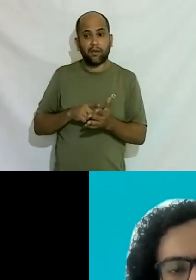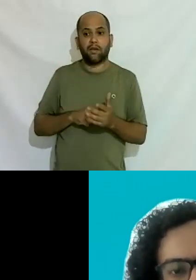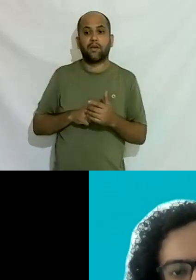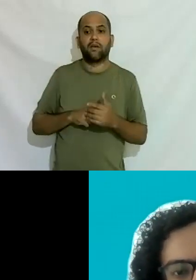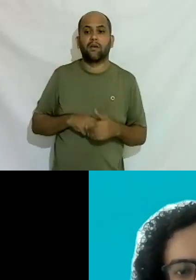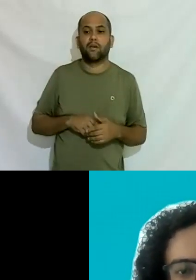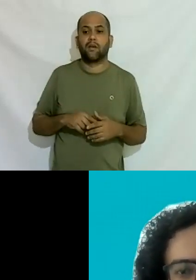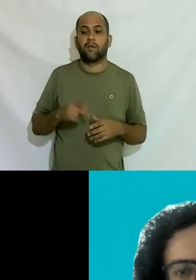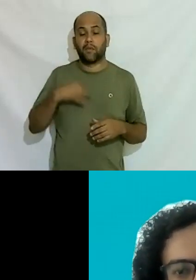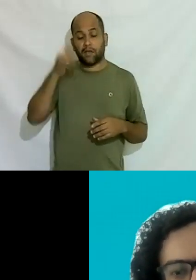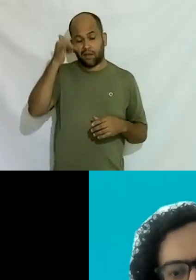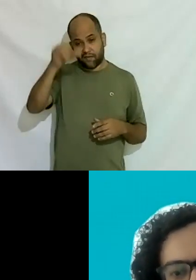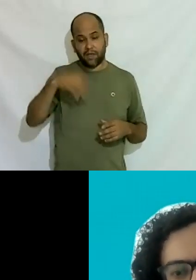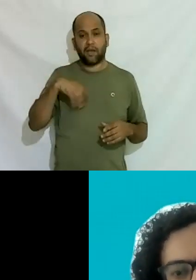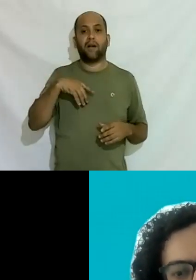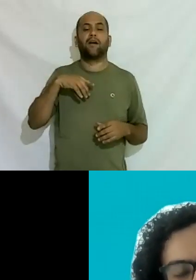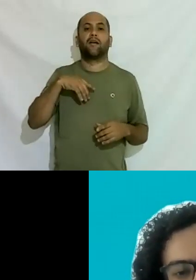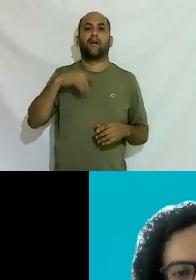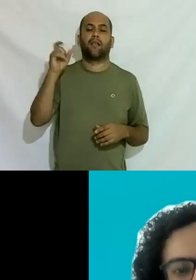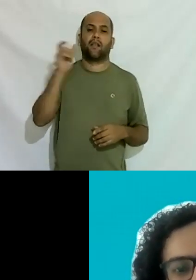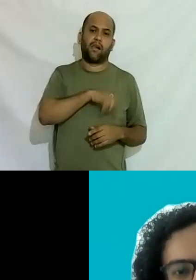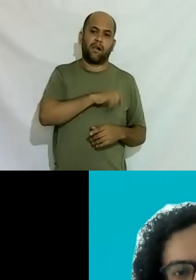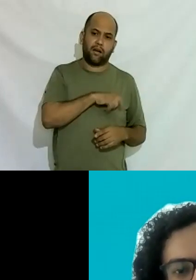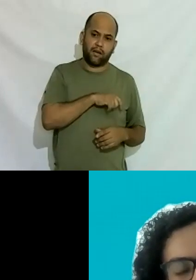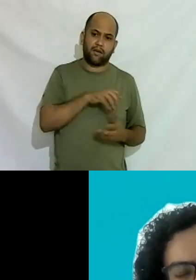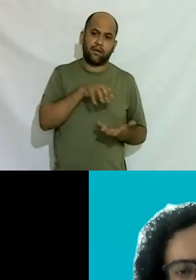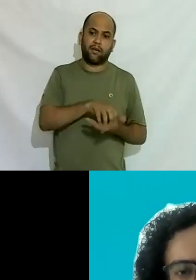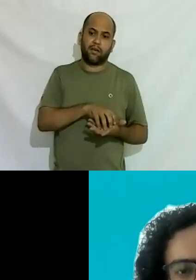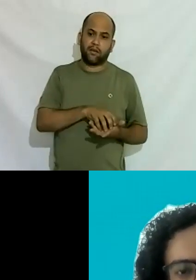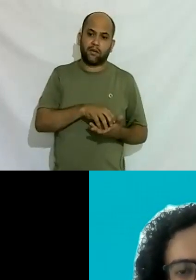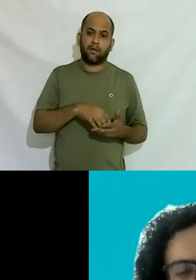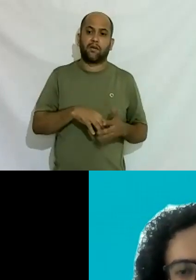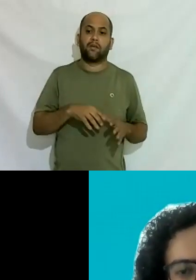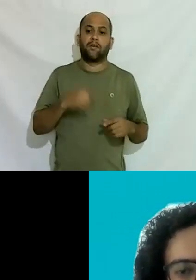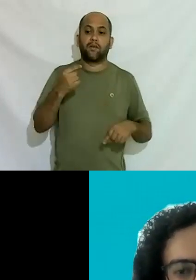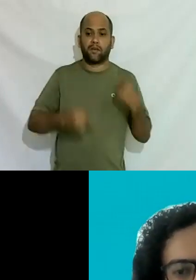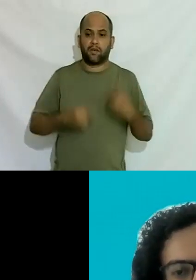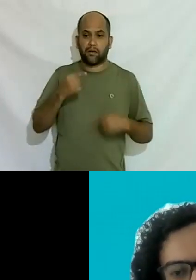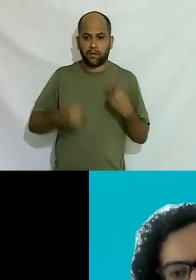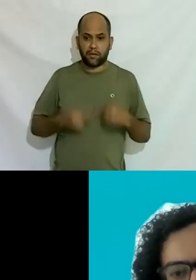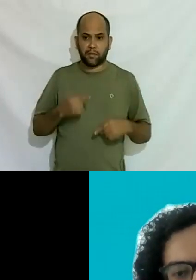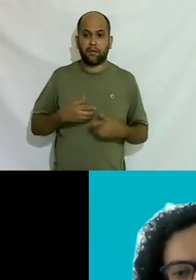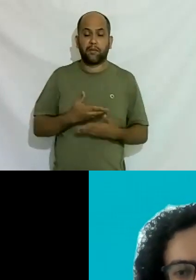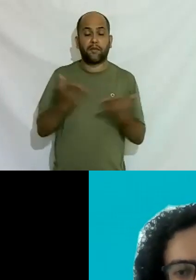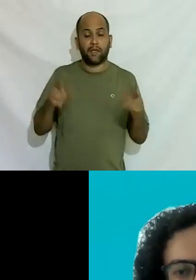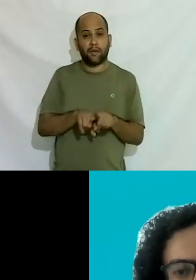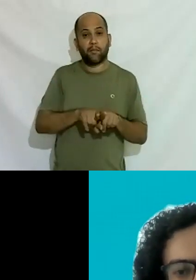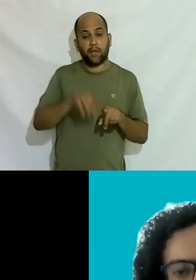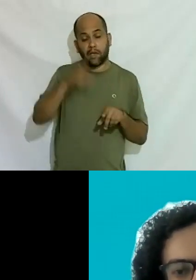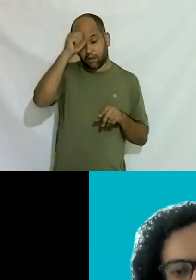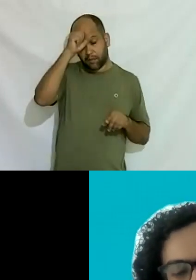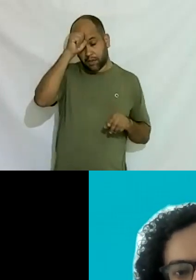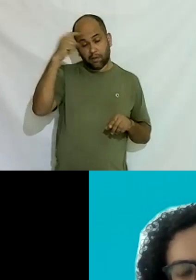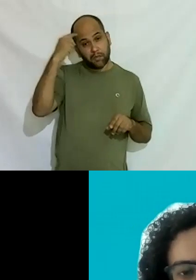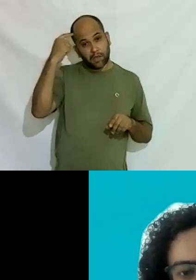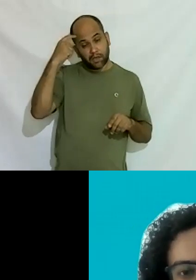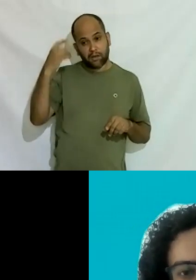discursos fake news seja de esquerda seja de direita discursos prontos né para você poder aprender a pensar por si só que